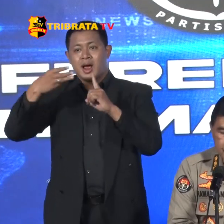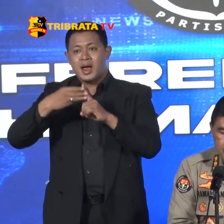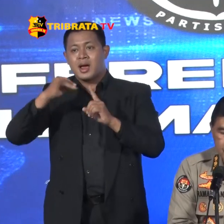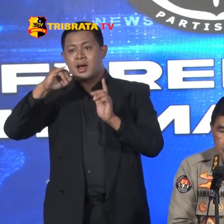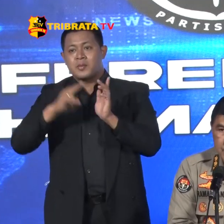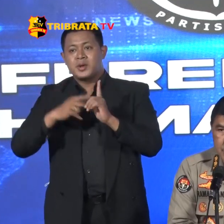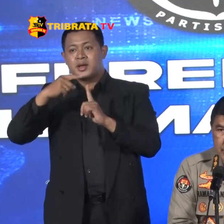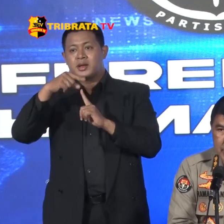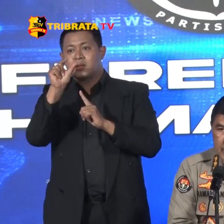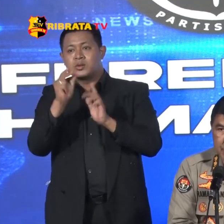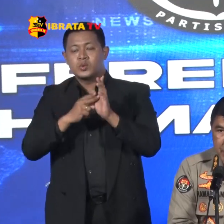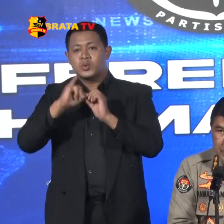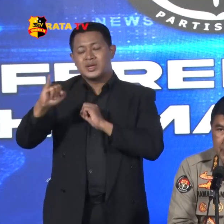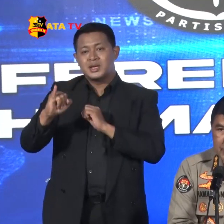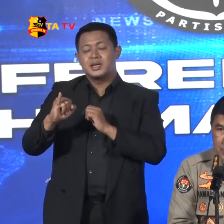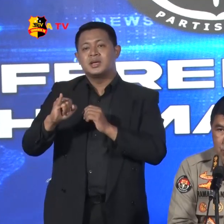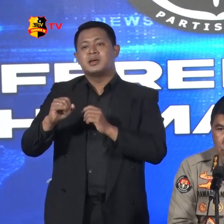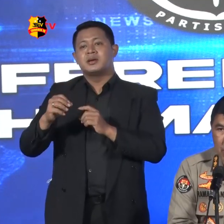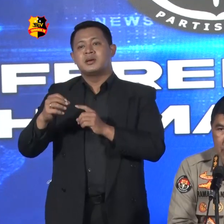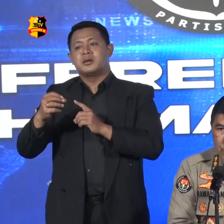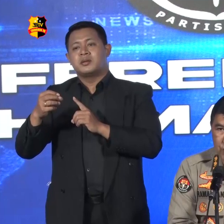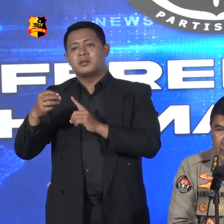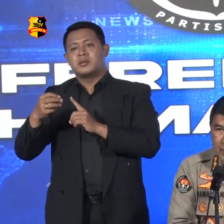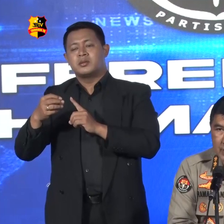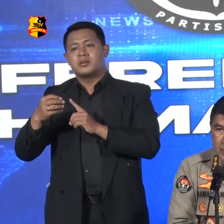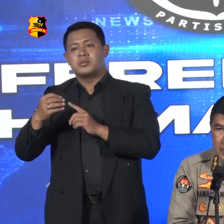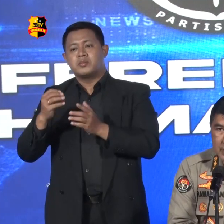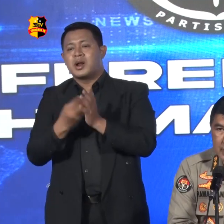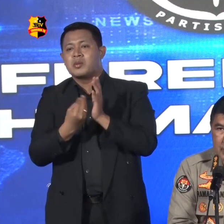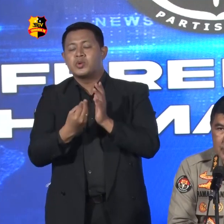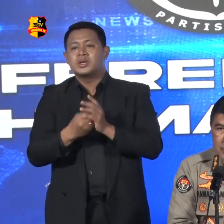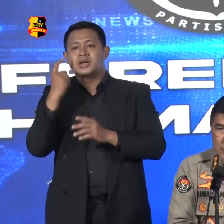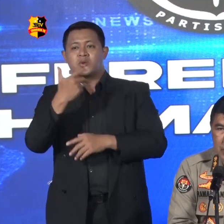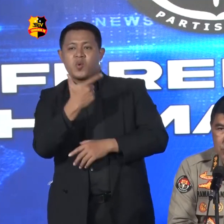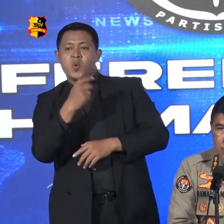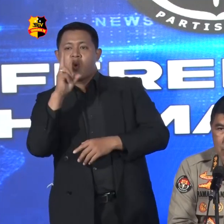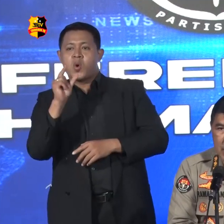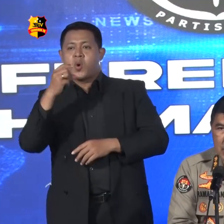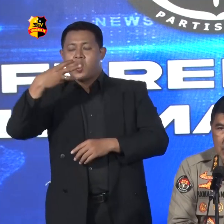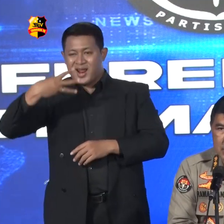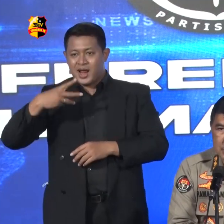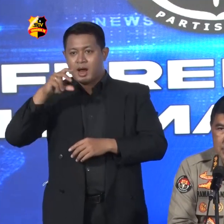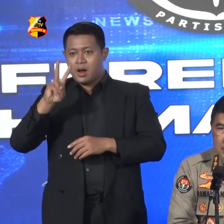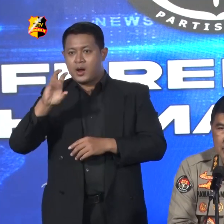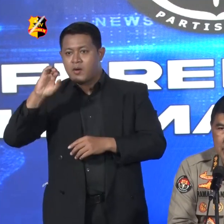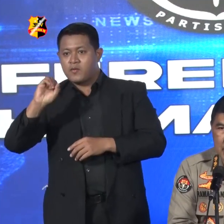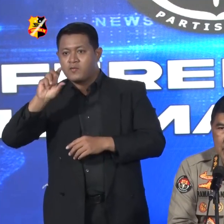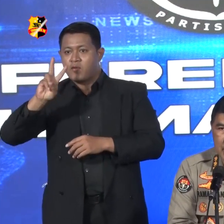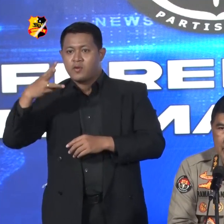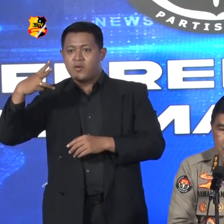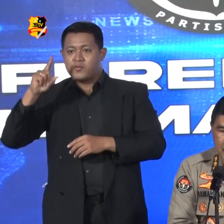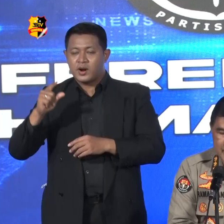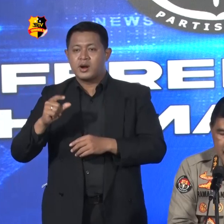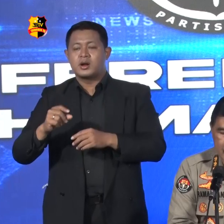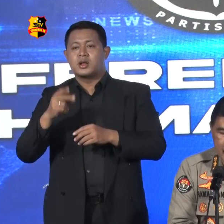Dengan BB satu buah revolver Dan satu buah senjata